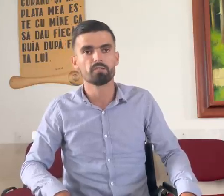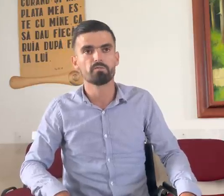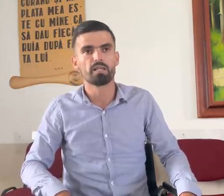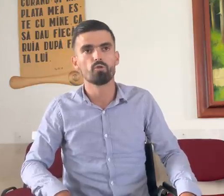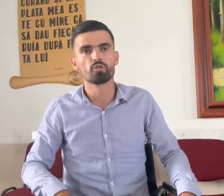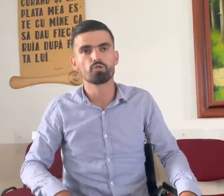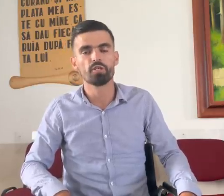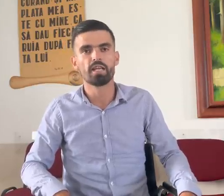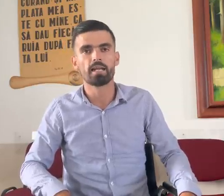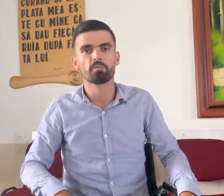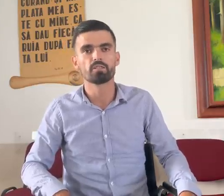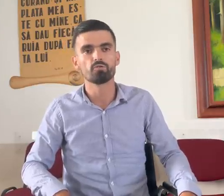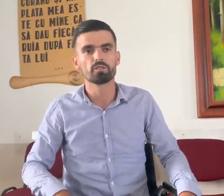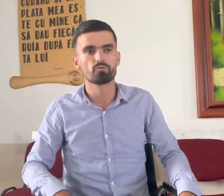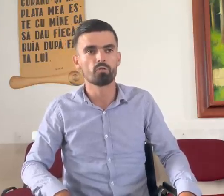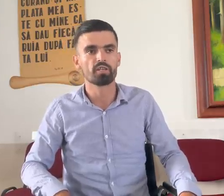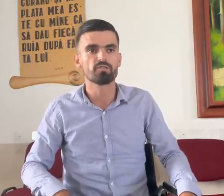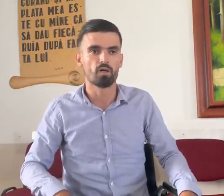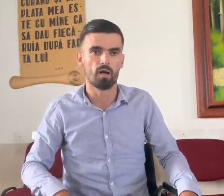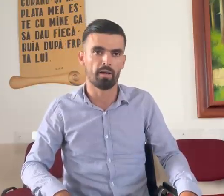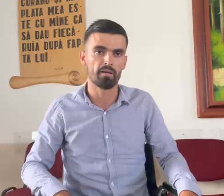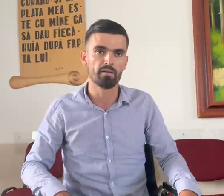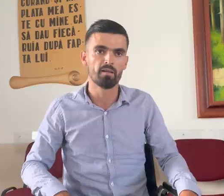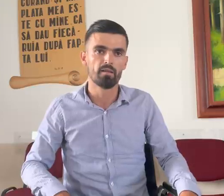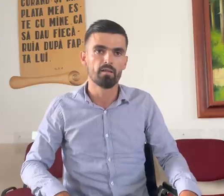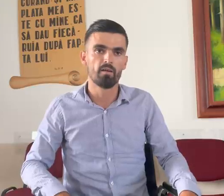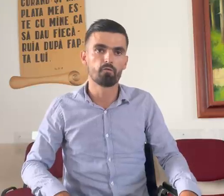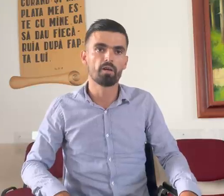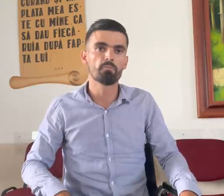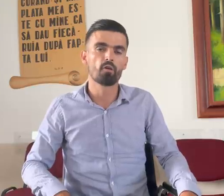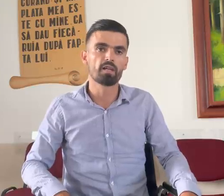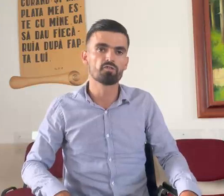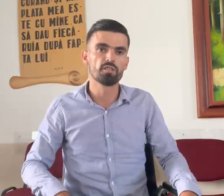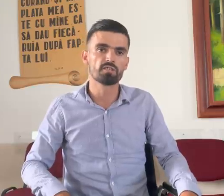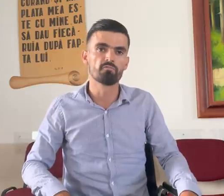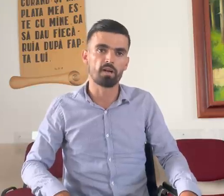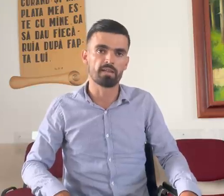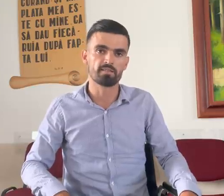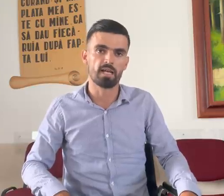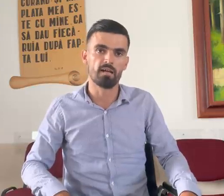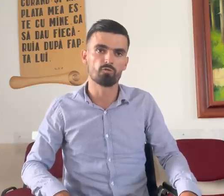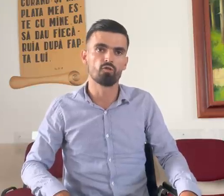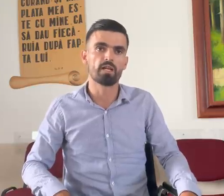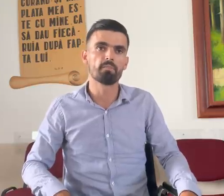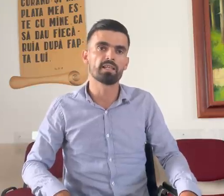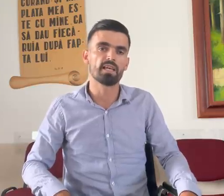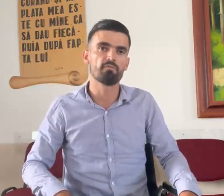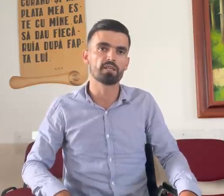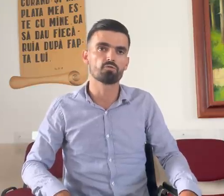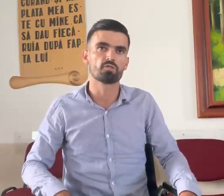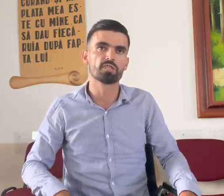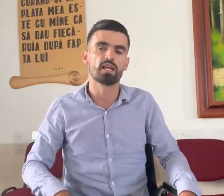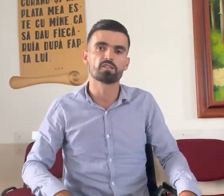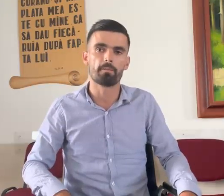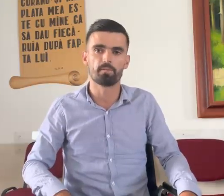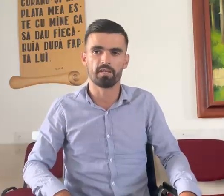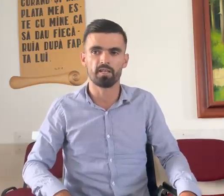la 22 de ani, am căzut într-o închisoare. Înflorim oranjezi în Franța, condamnat de evrii surții la șapte ani de